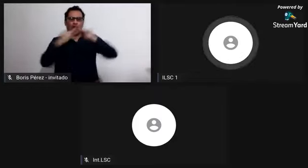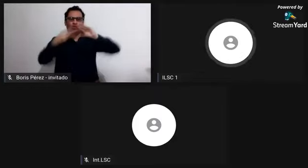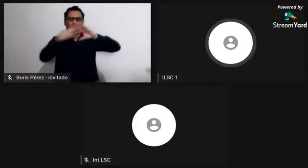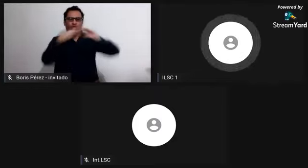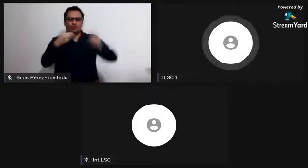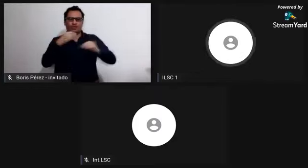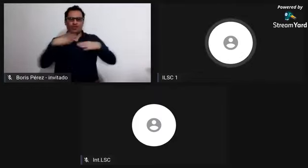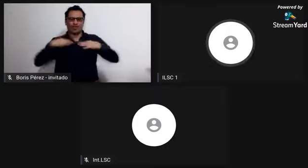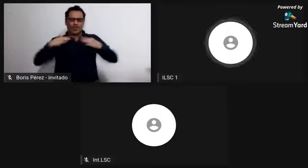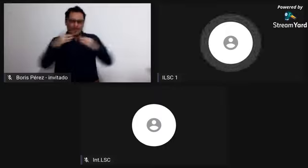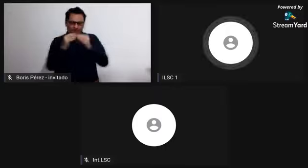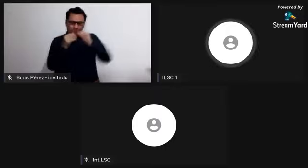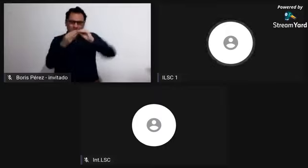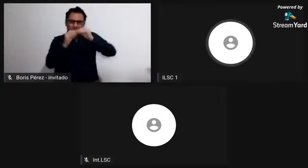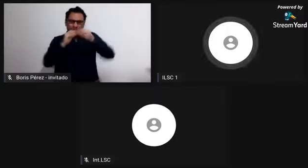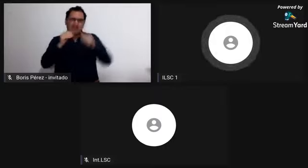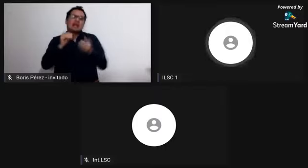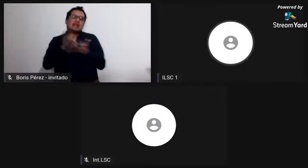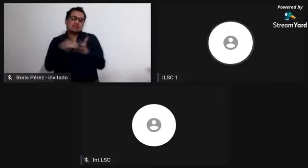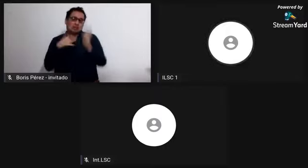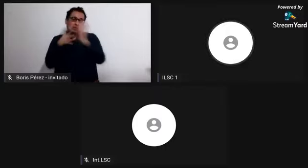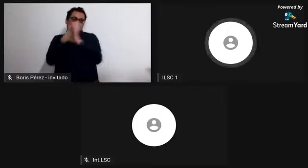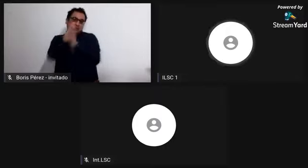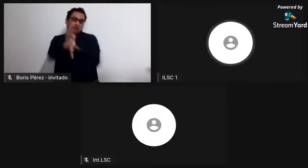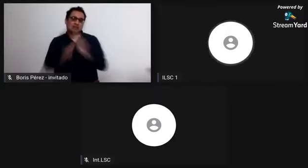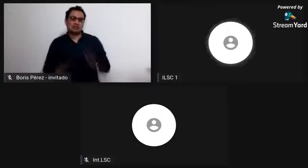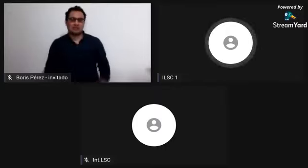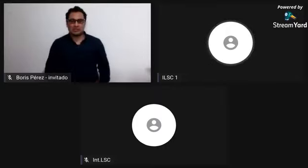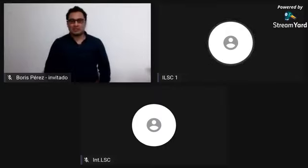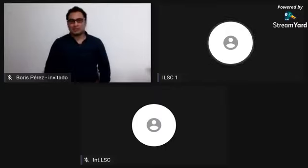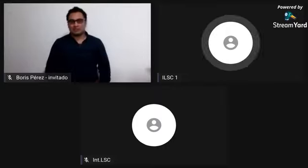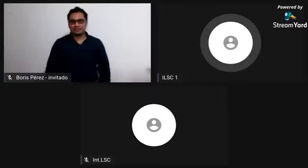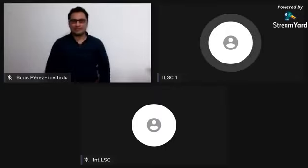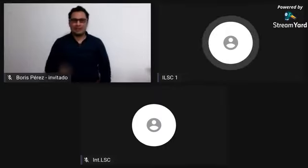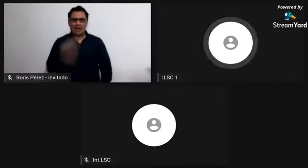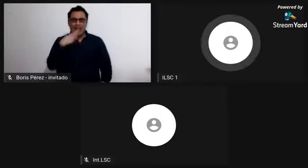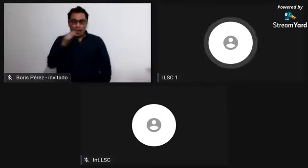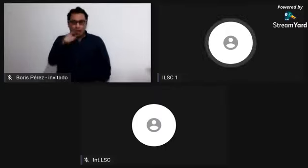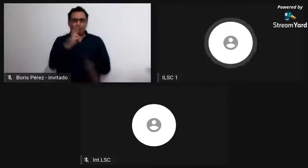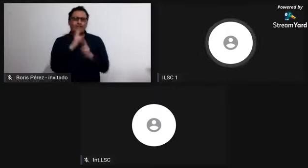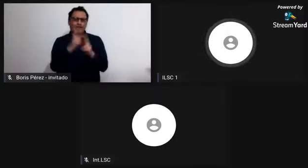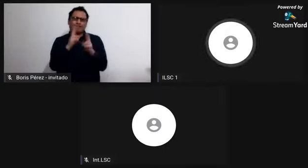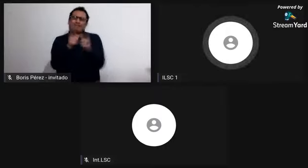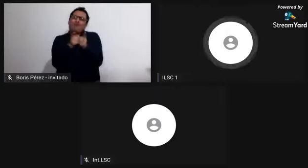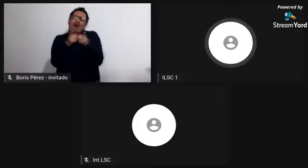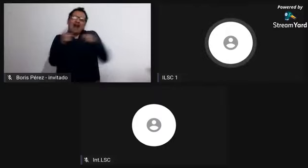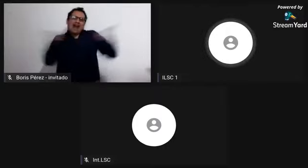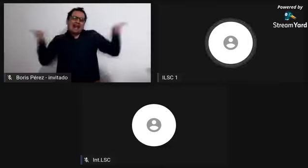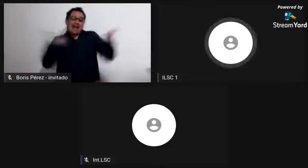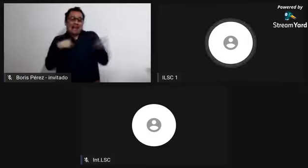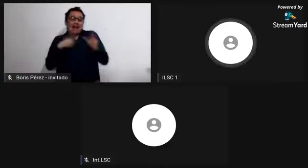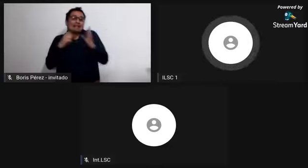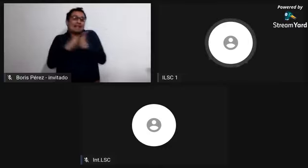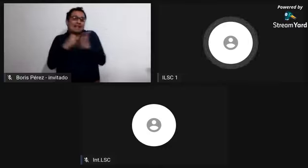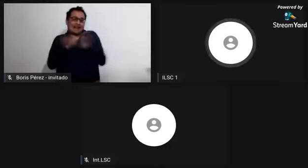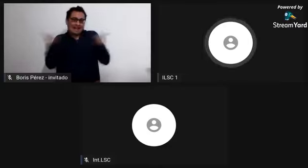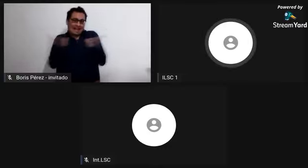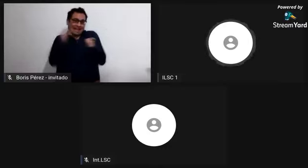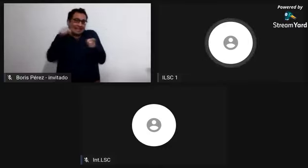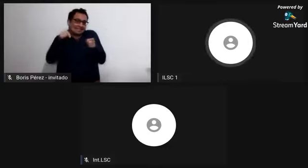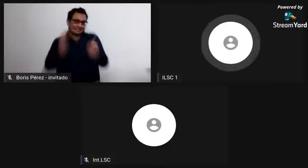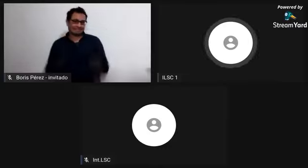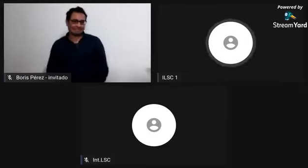pero principalmente hay muchos datos y muchos registros de los oficios a los que ellos se dedicaron